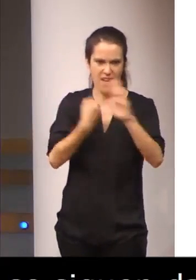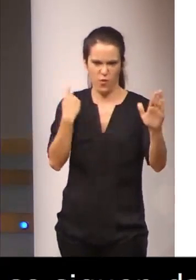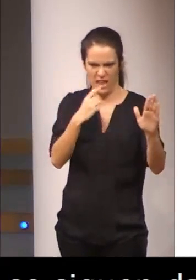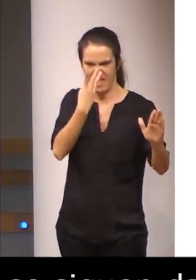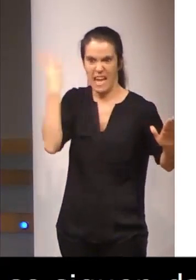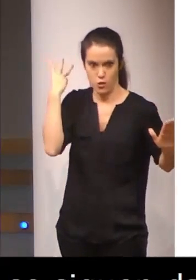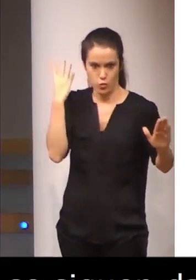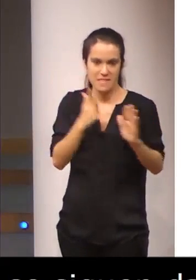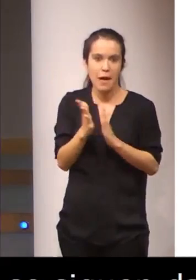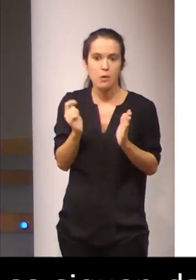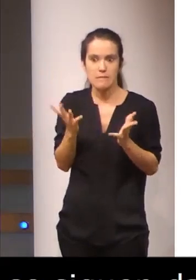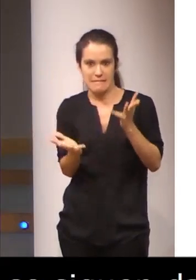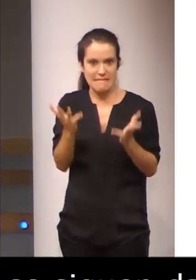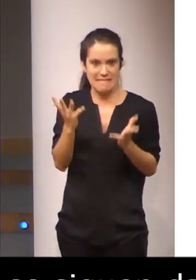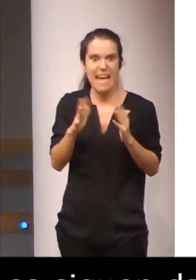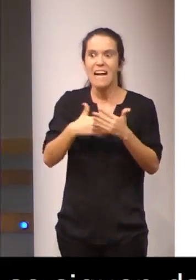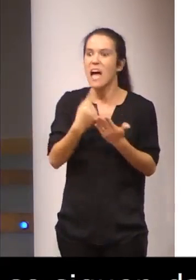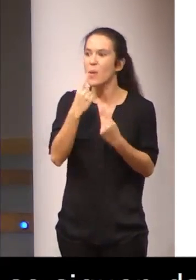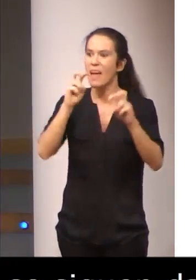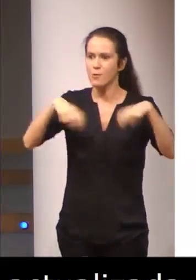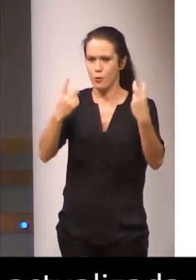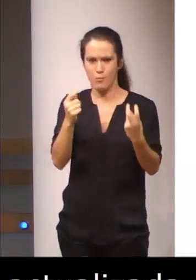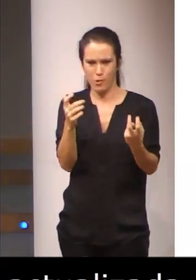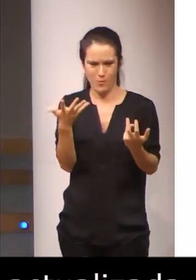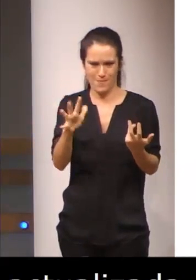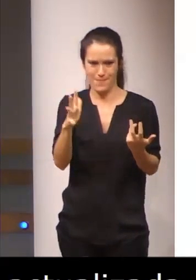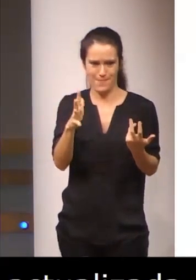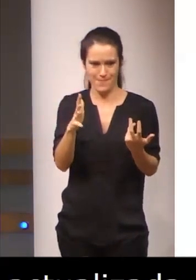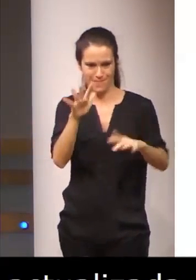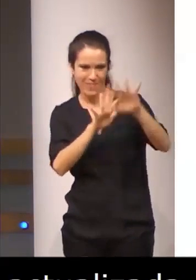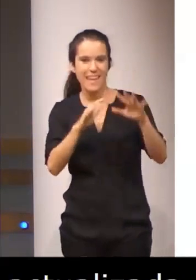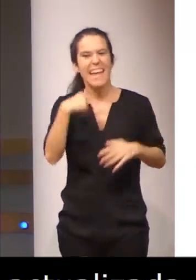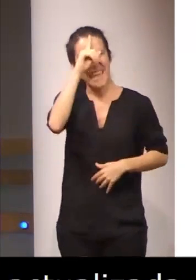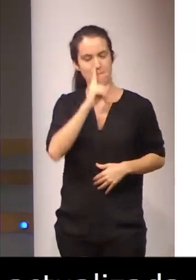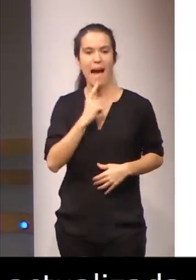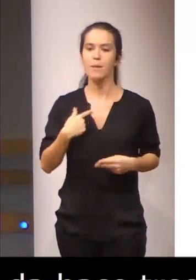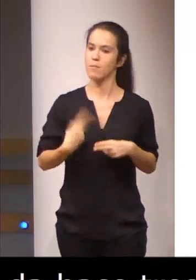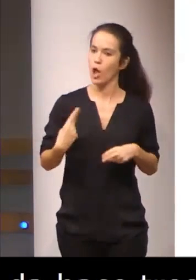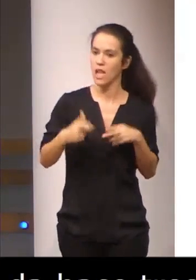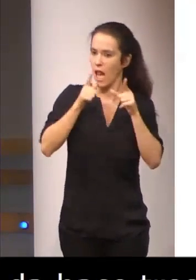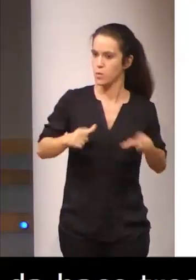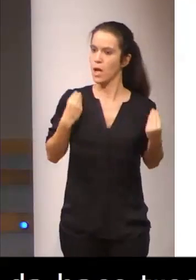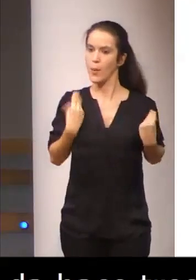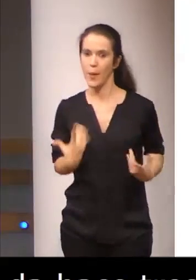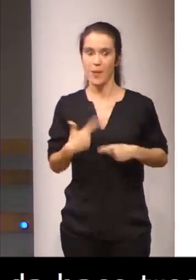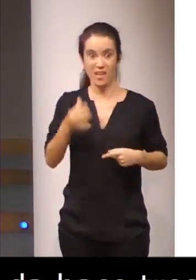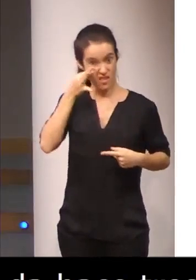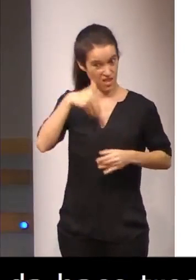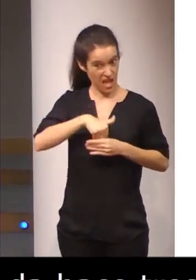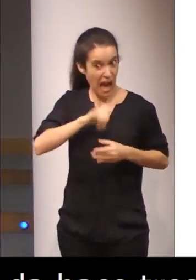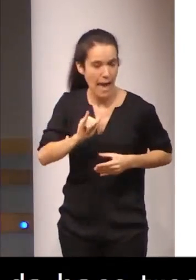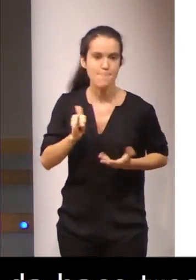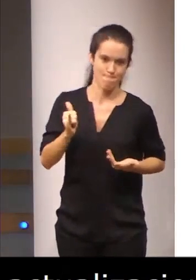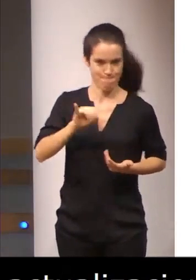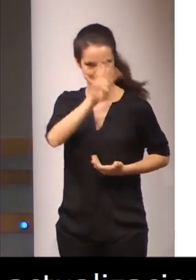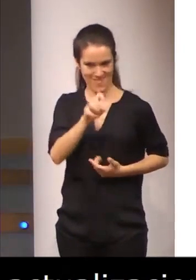años. Entonces, que incluso las actualizaciones son un poco más imagen de política lingüística que realmente se esté haciendo. Y luego